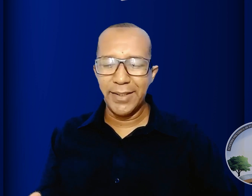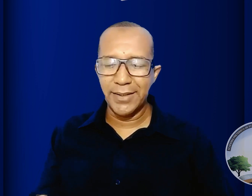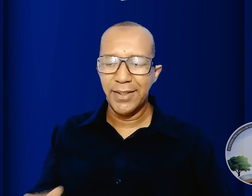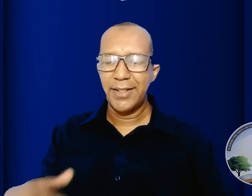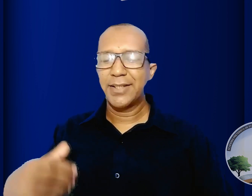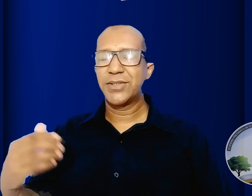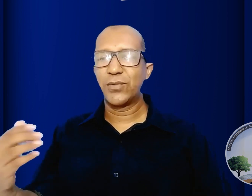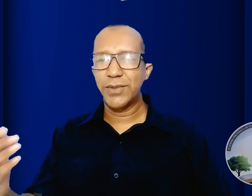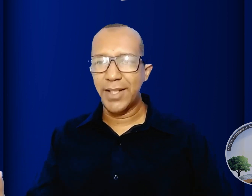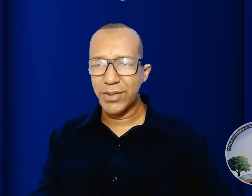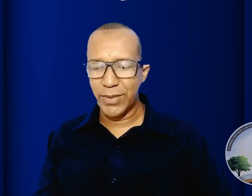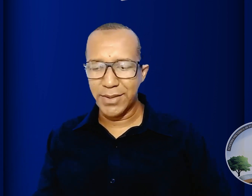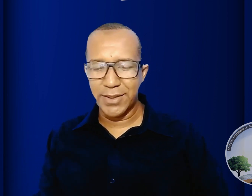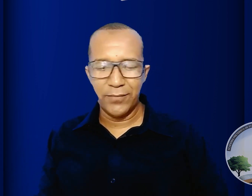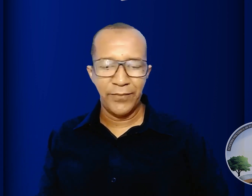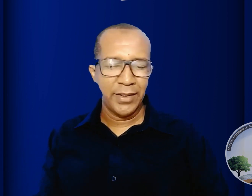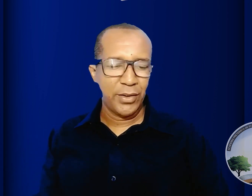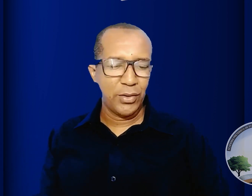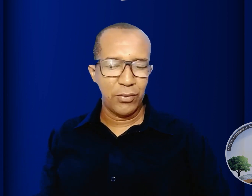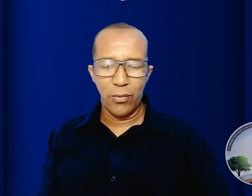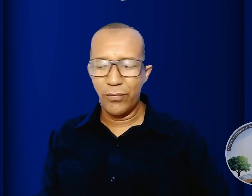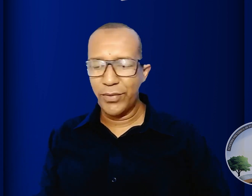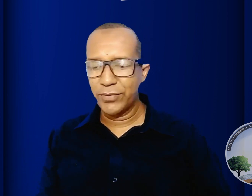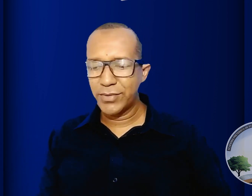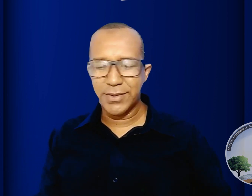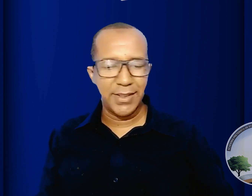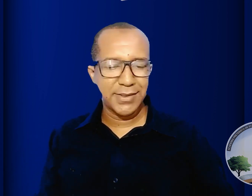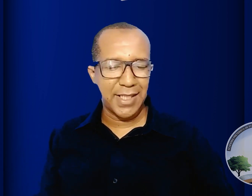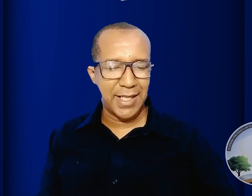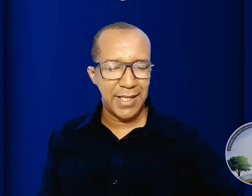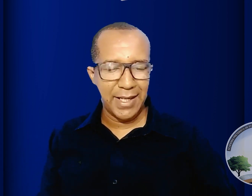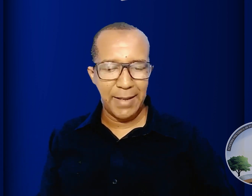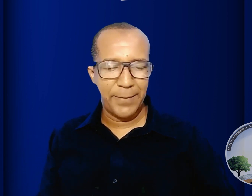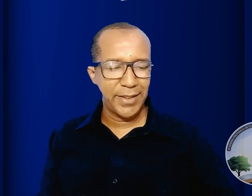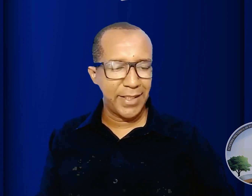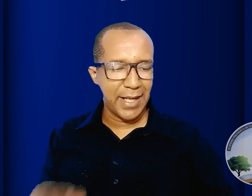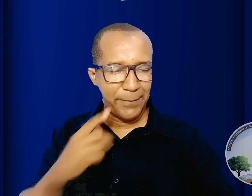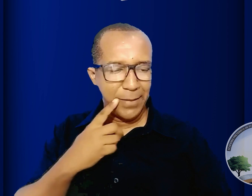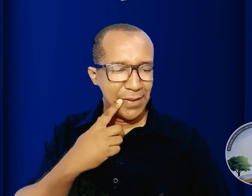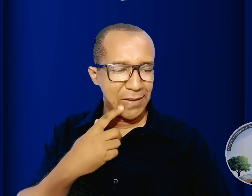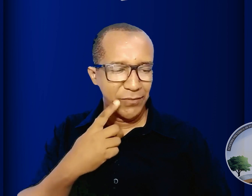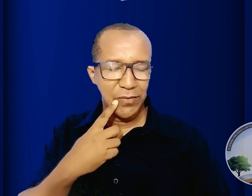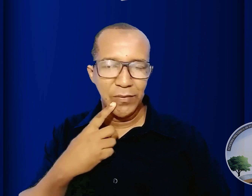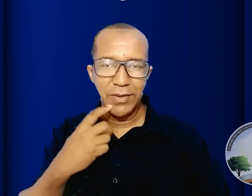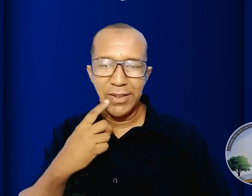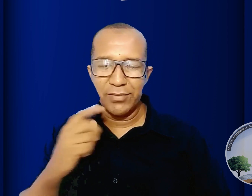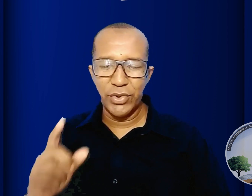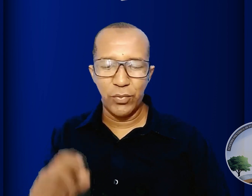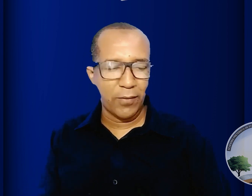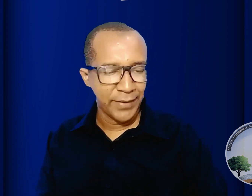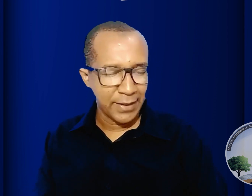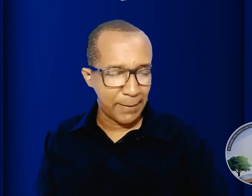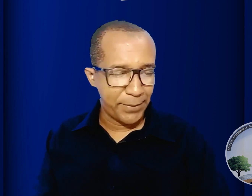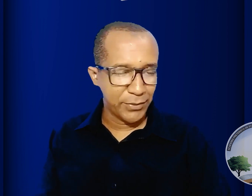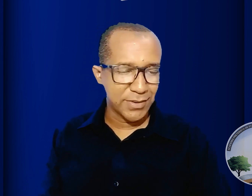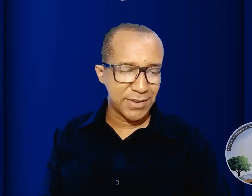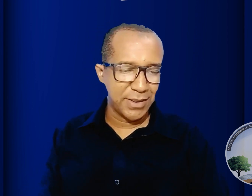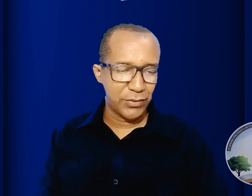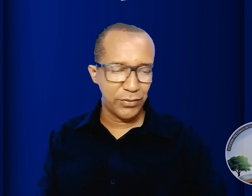e a segunda ressurreição eu convido vocês a abrirem a Bíblia no livro de João capítulo 5 do